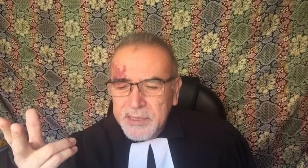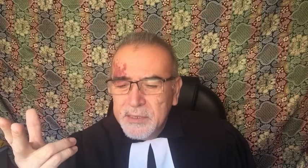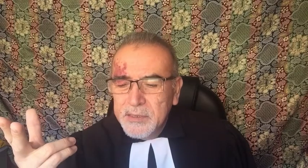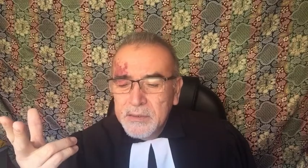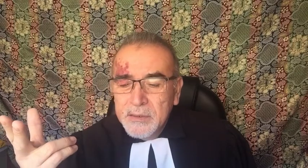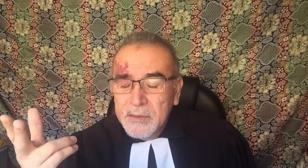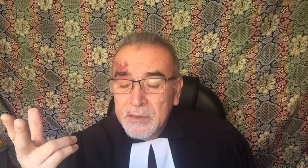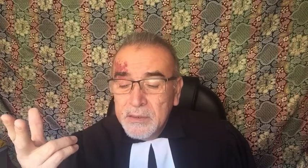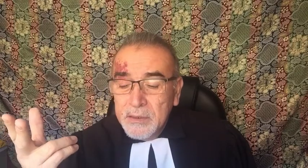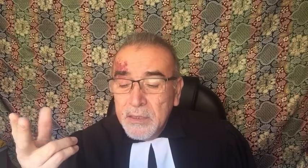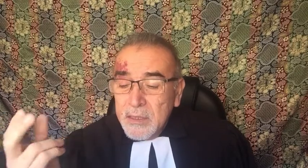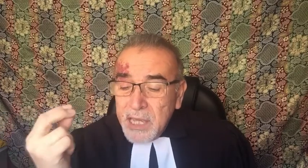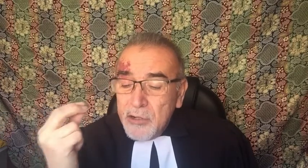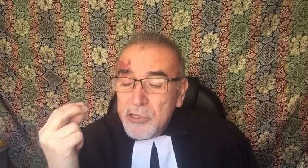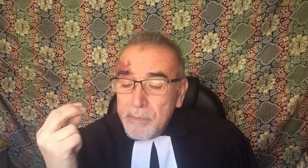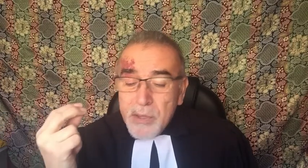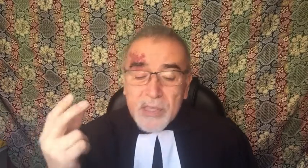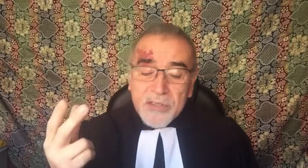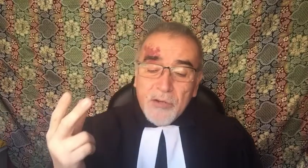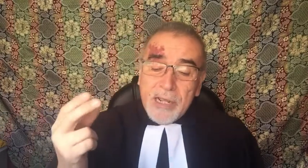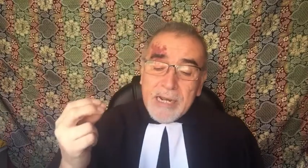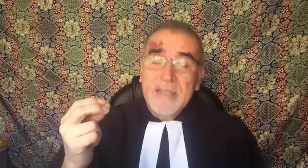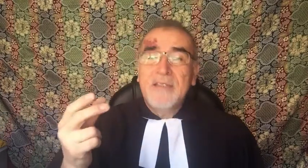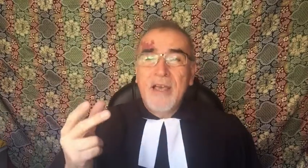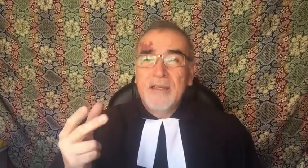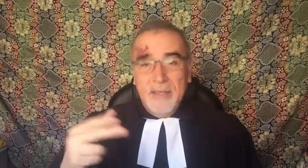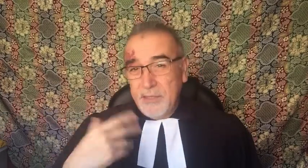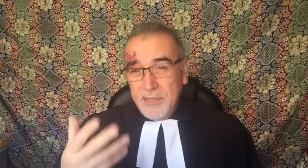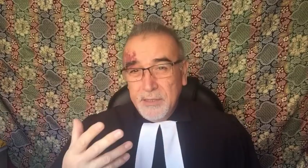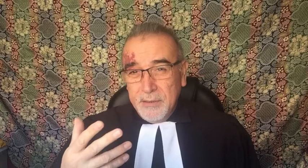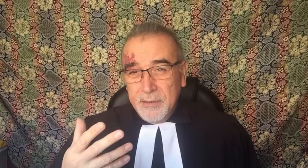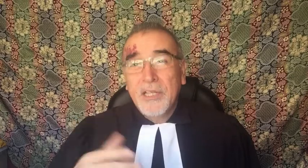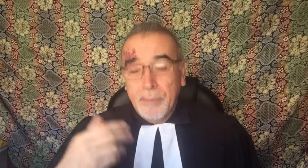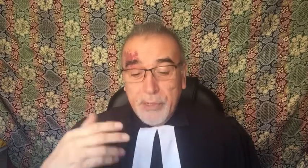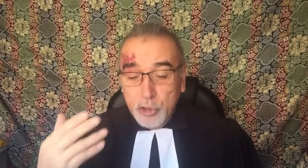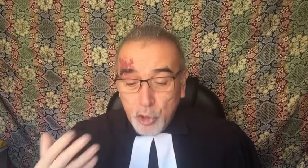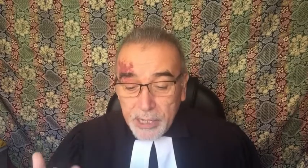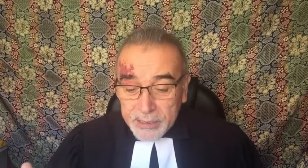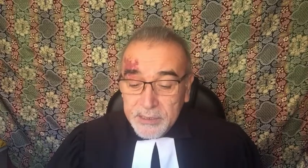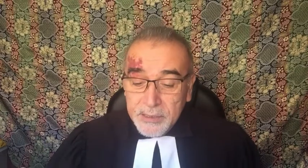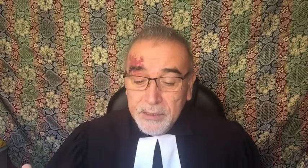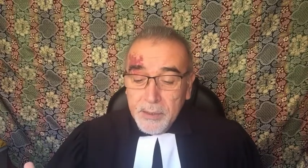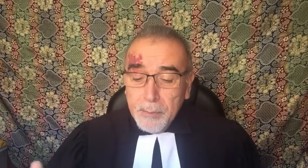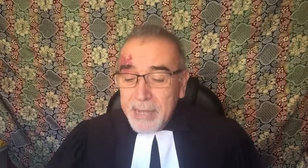¿qué nos impide ser una iglesia, es decir, ser personas más